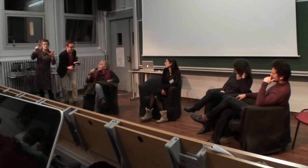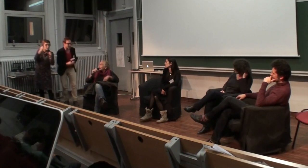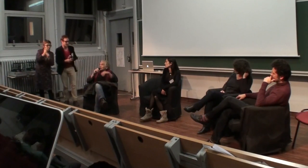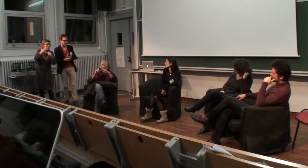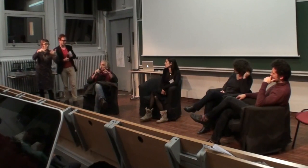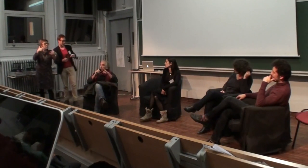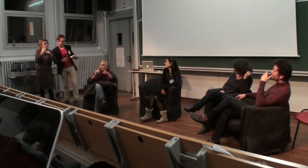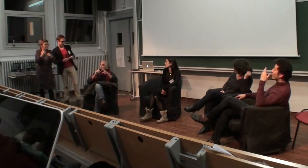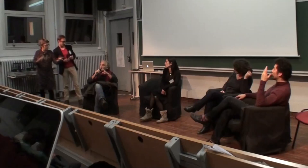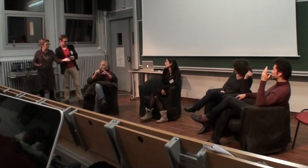Alors, au fait,